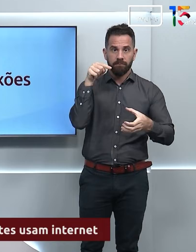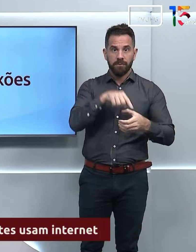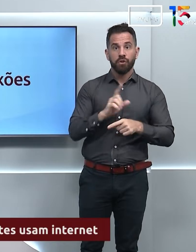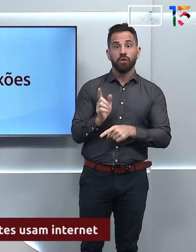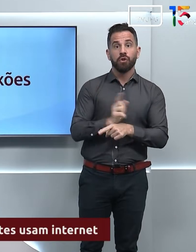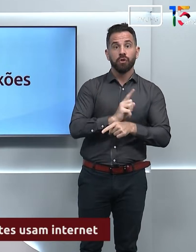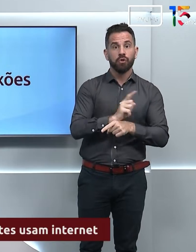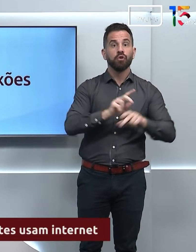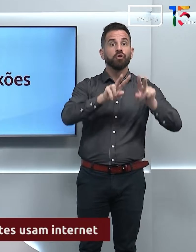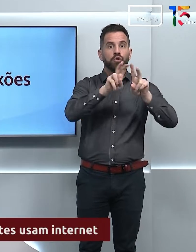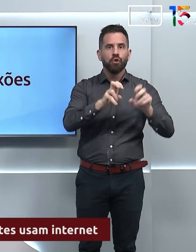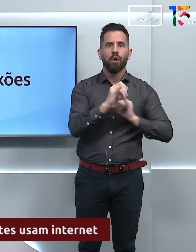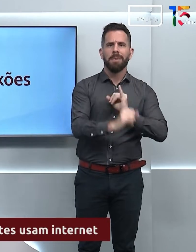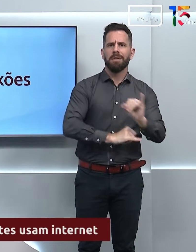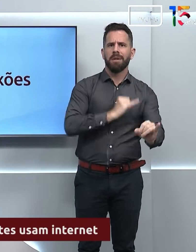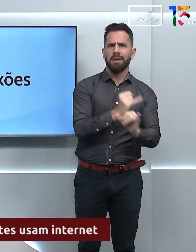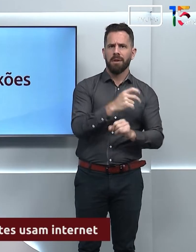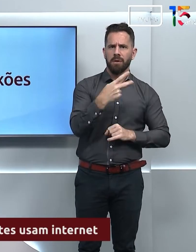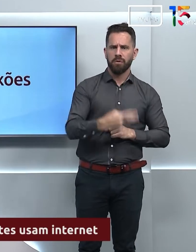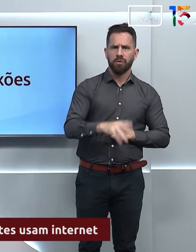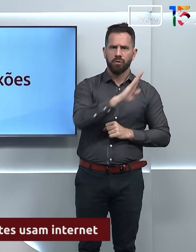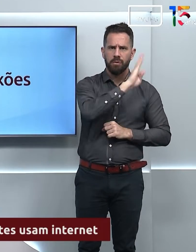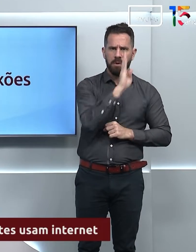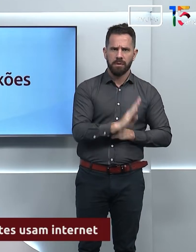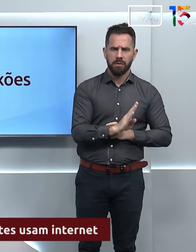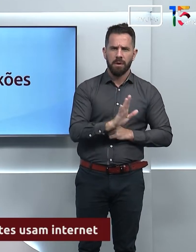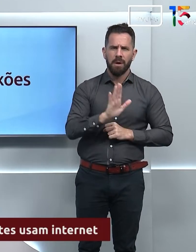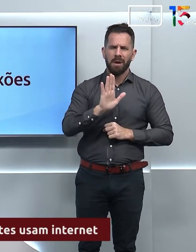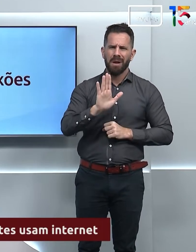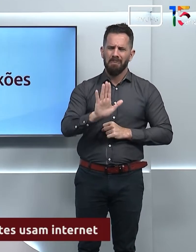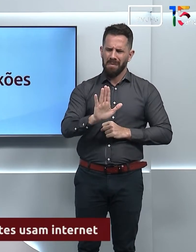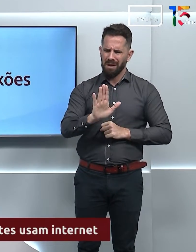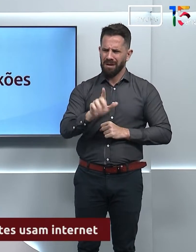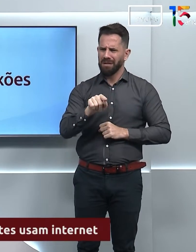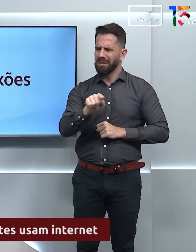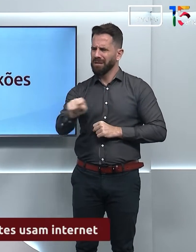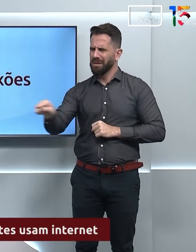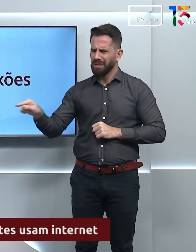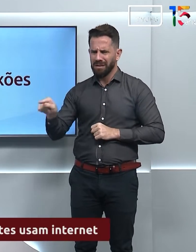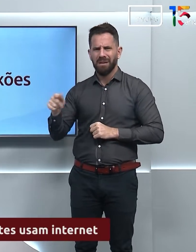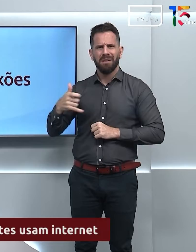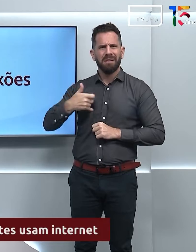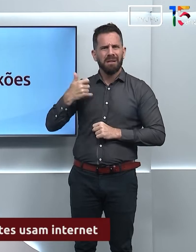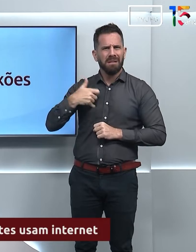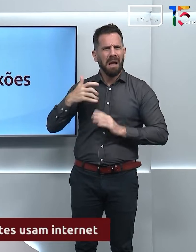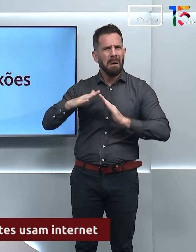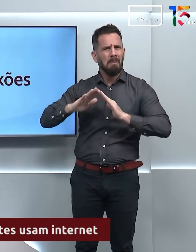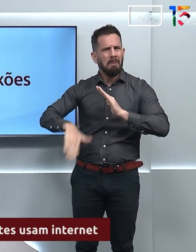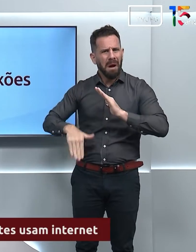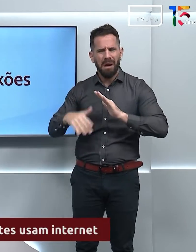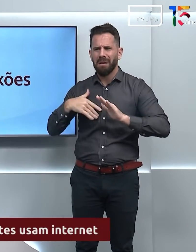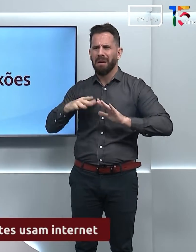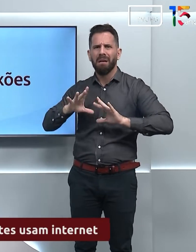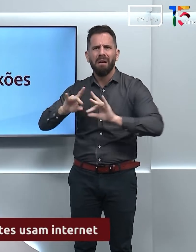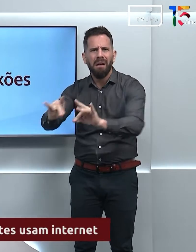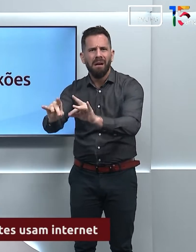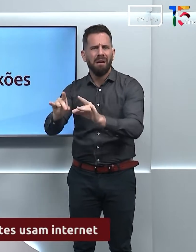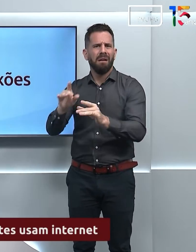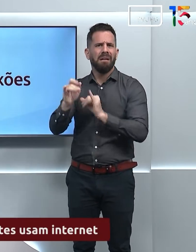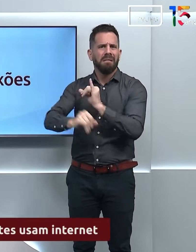Brasil. Mas quais são os impactos do acesso cada vez mais cedo às telas e às redes sociais?